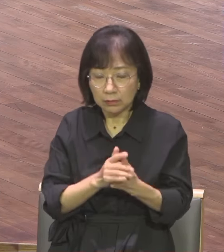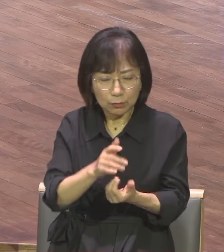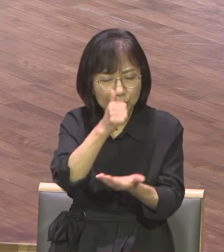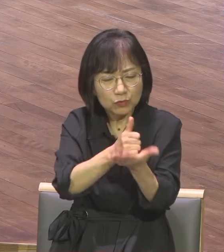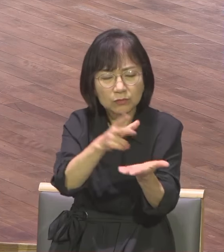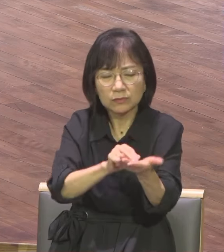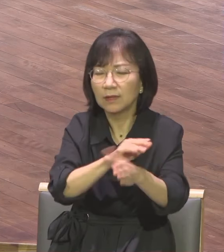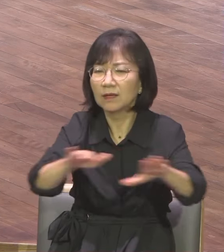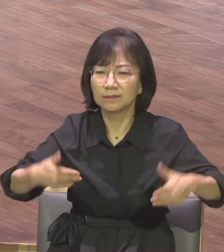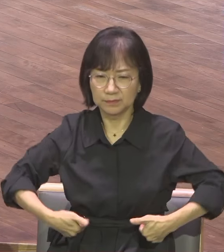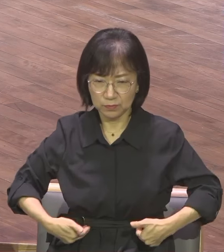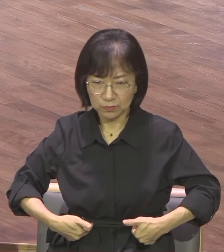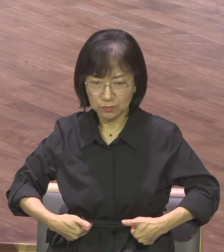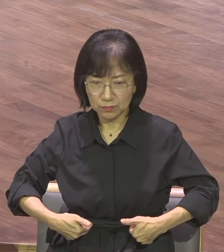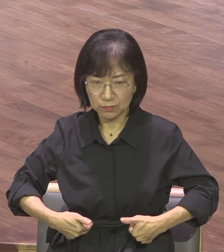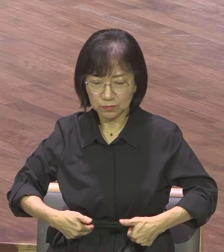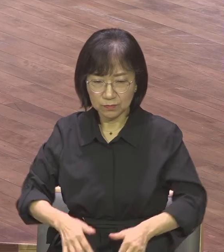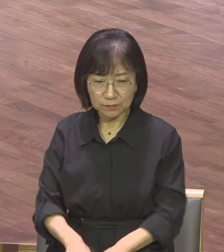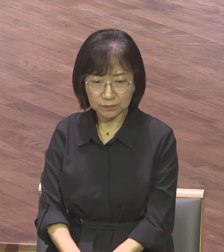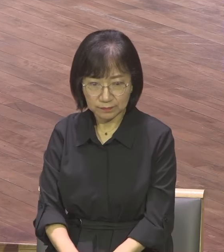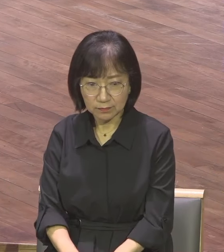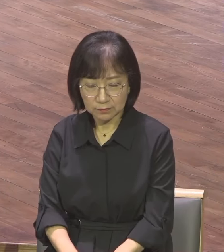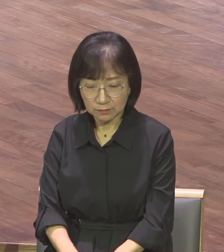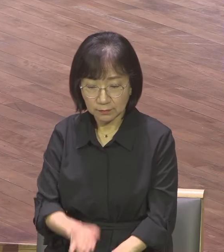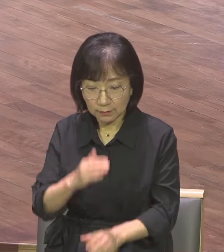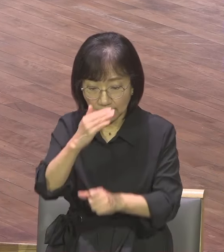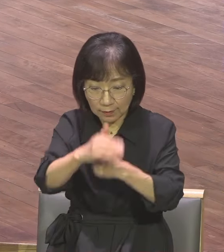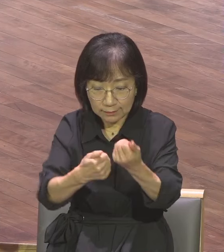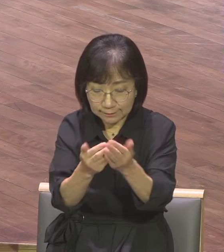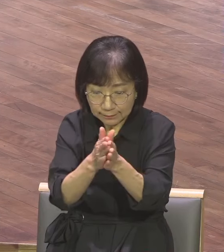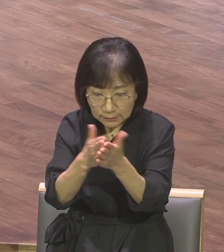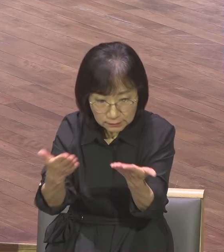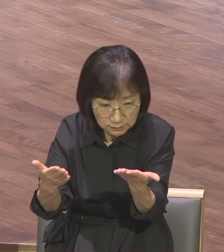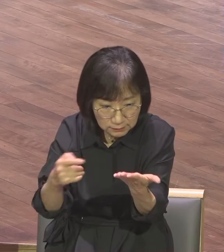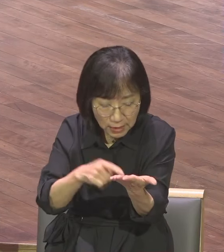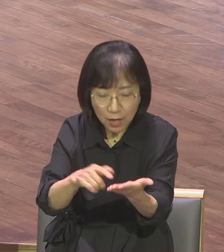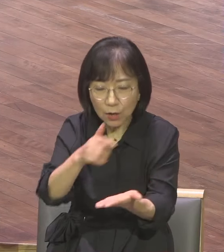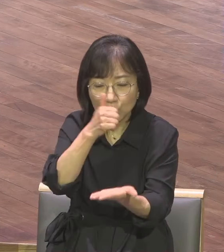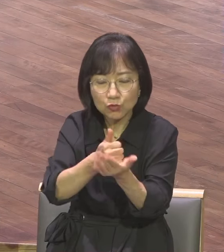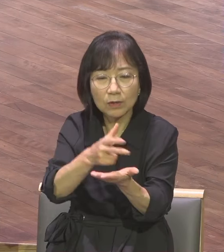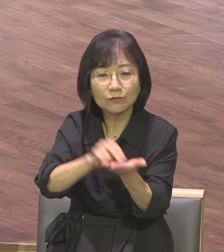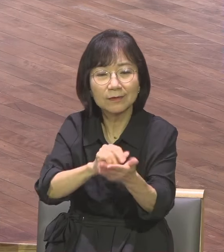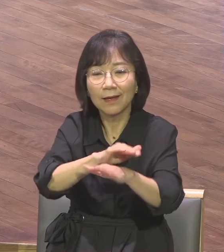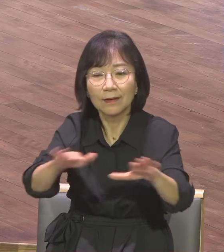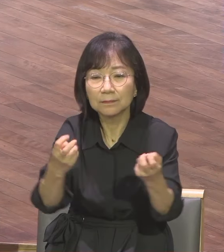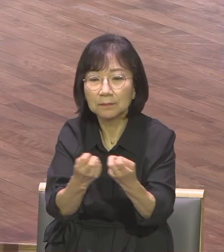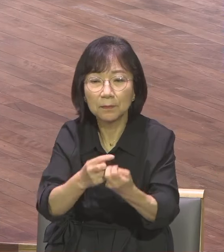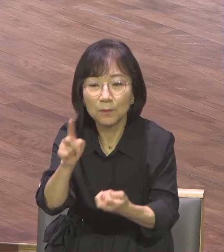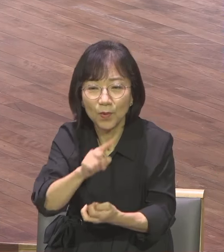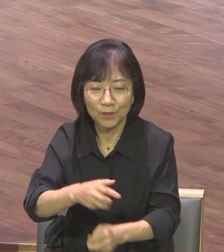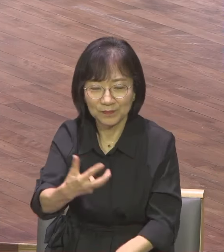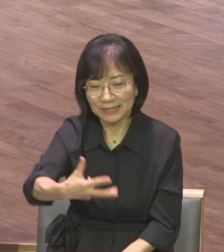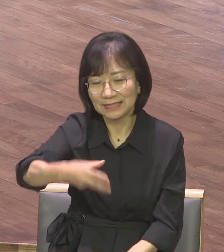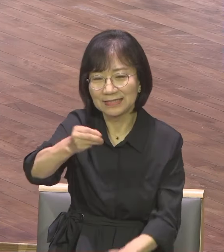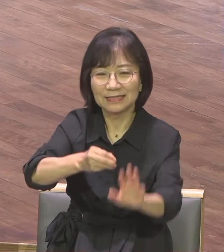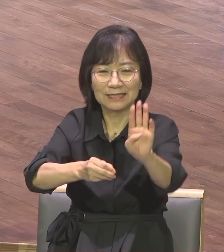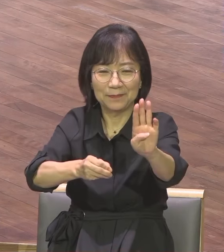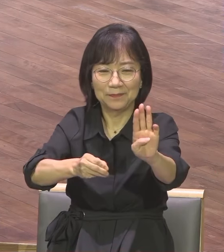성경은 그 정답을 얘기합니다 창세의 3정 15절 여자의 후손이 올 것이다